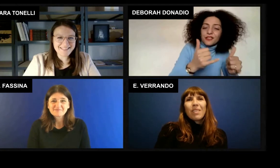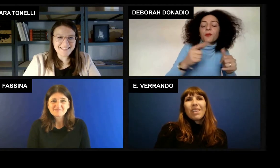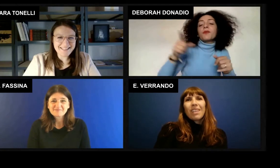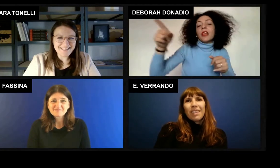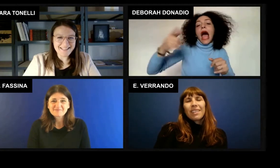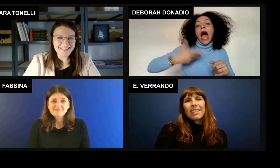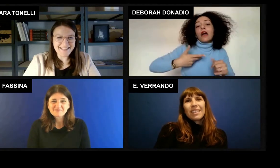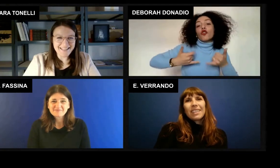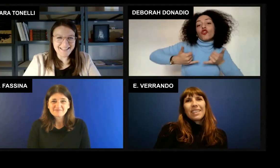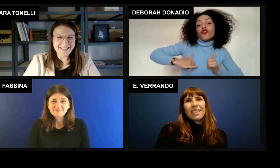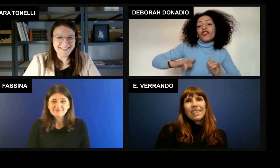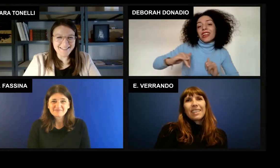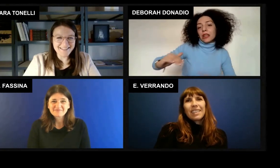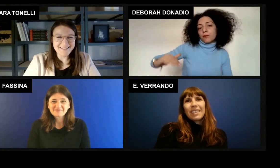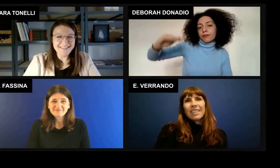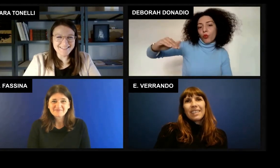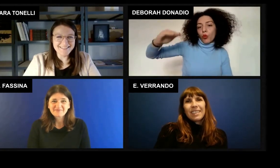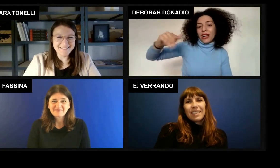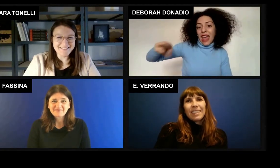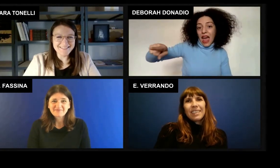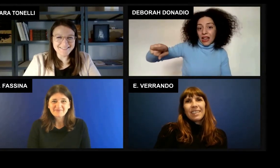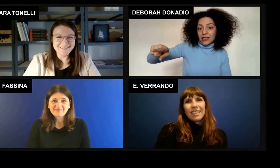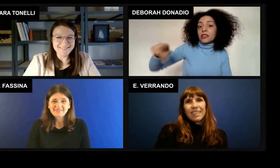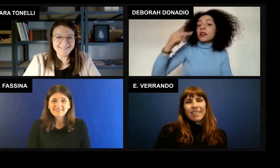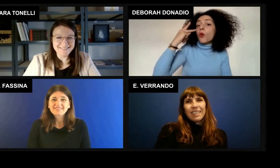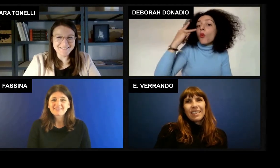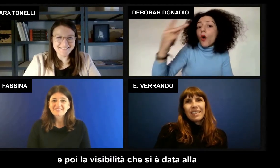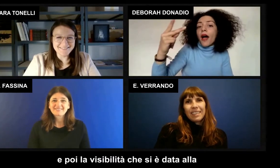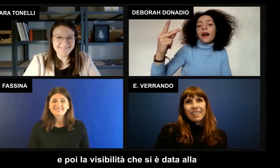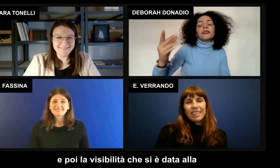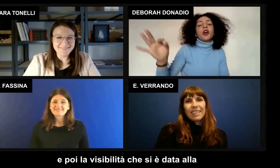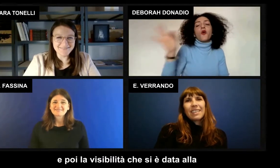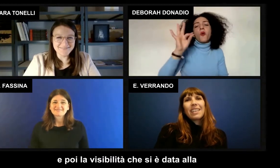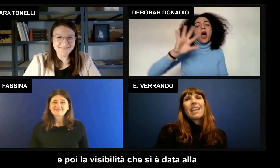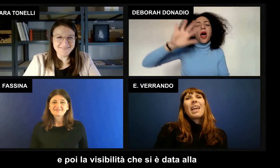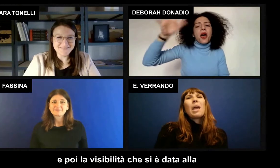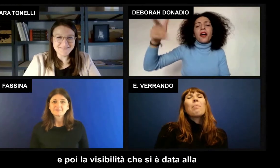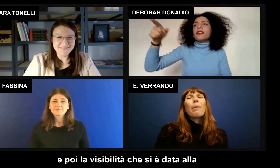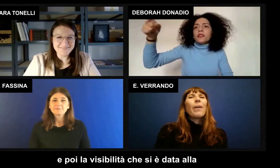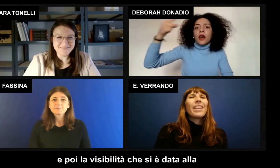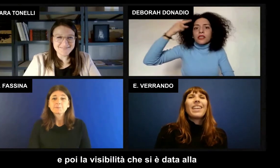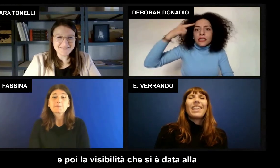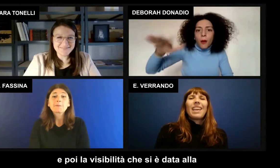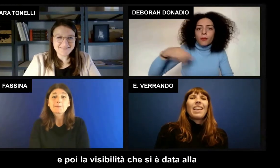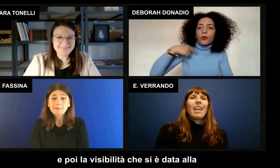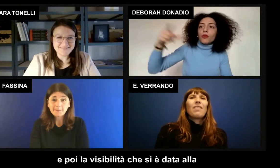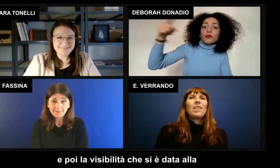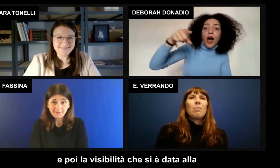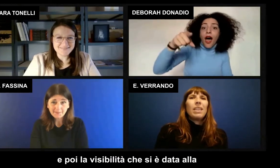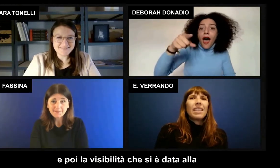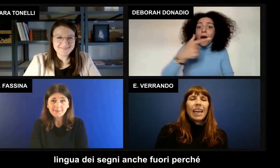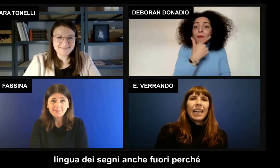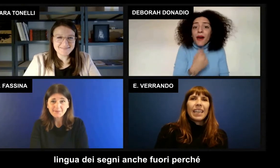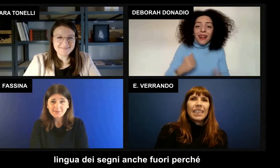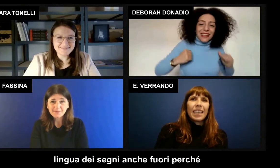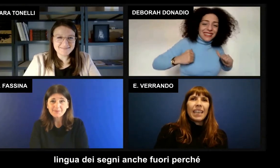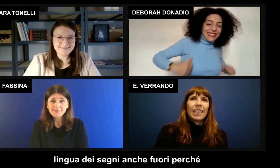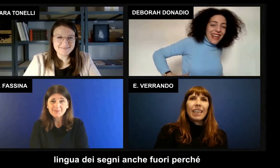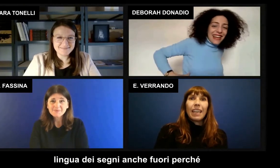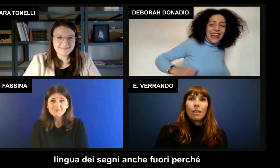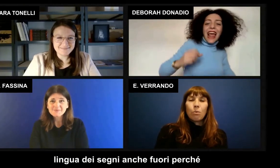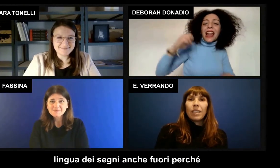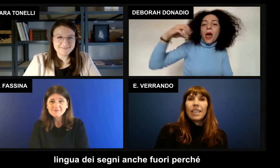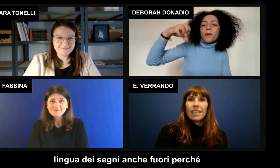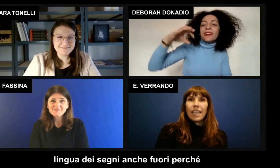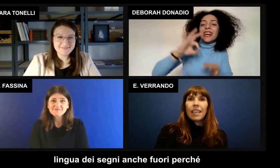e poi la visibilità che si è